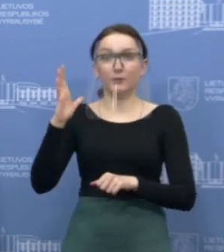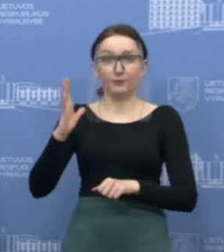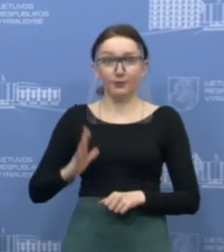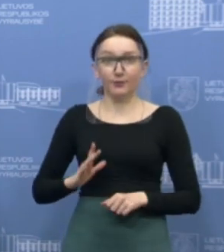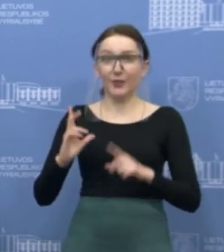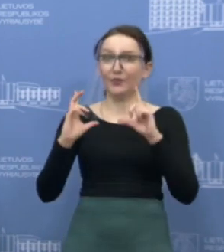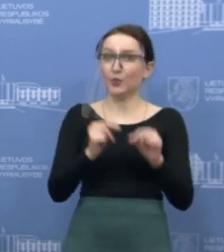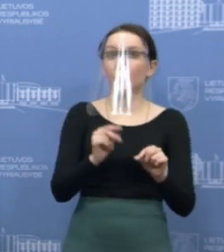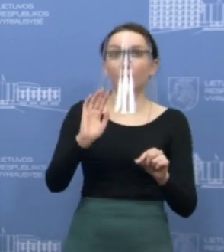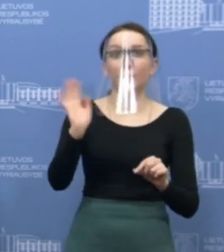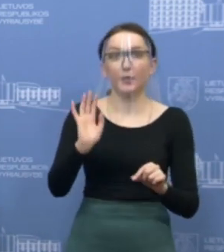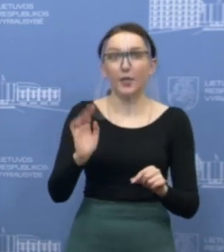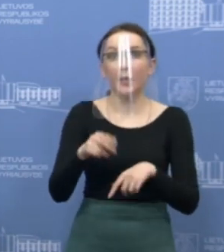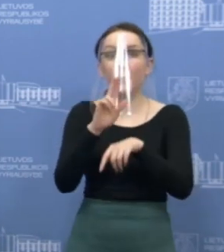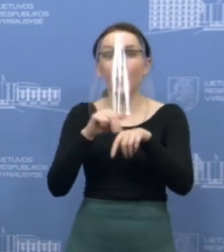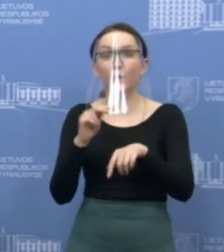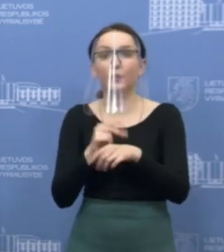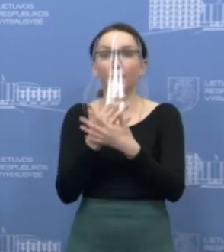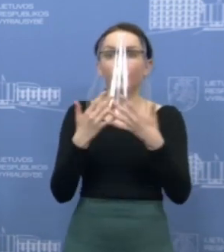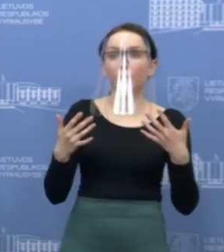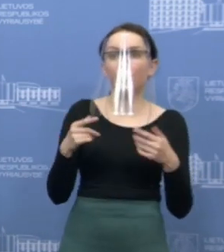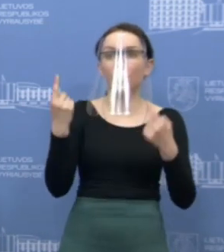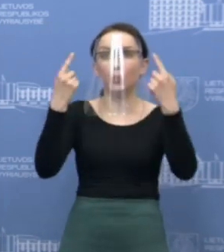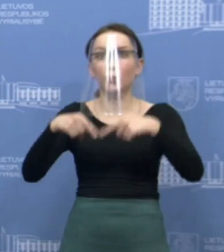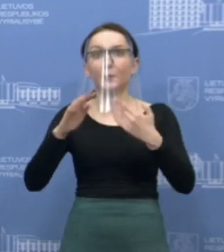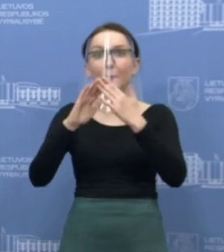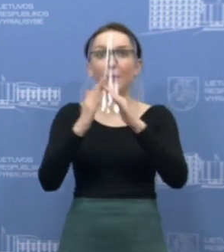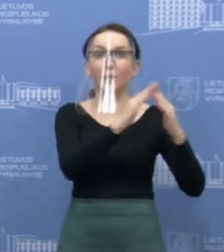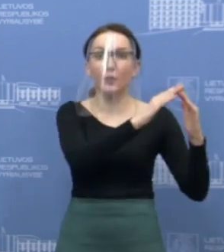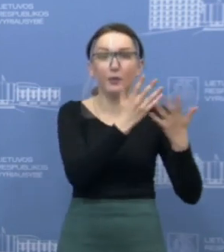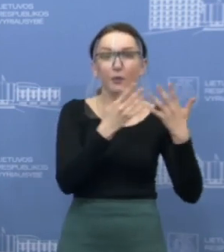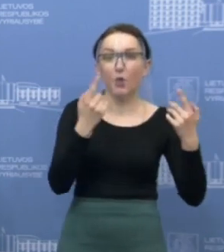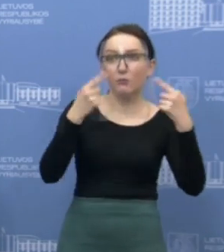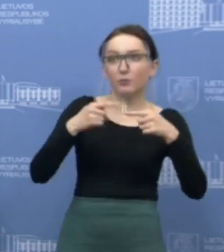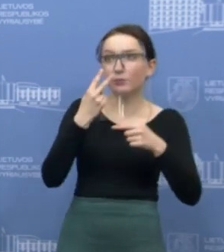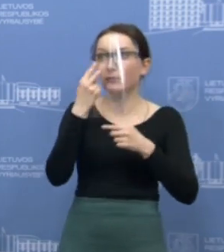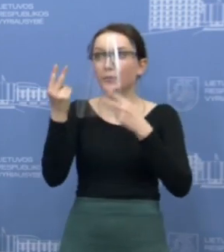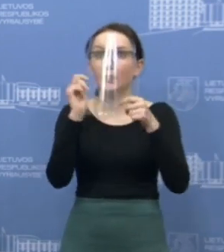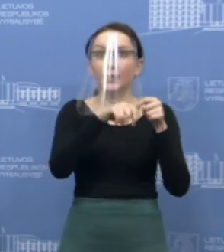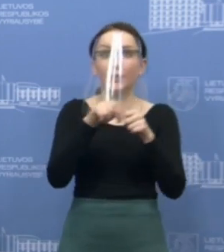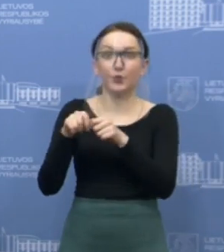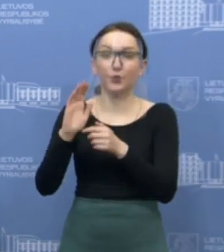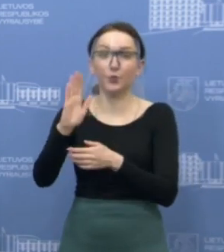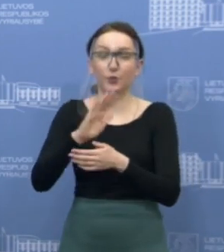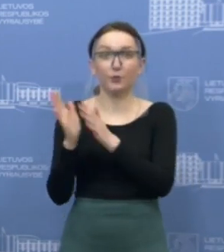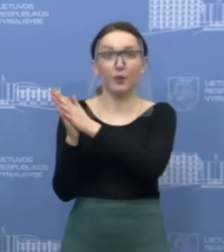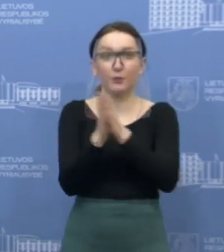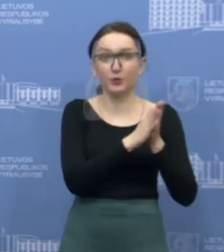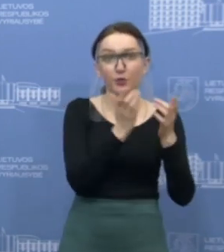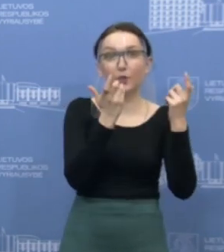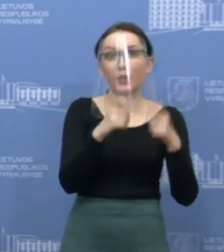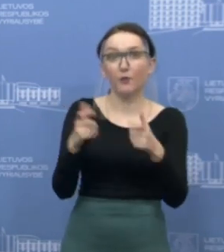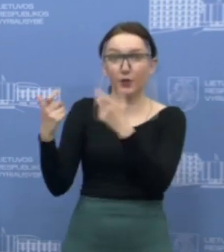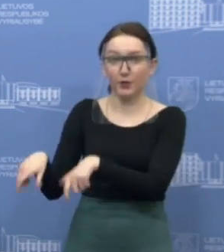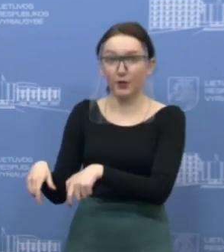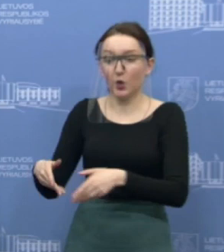kelionių ir bus pasitelkti pareigūnai, kurie tikrins įvažiajimus į miestus ir miestelius. Taip pat bus paprašyta saivaldybių,